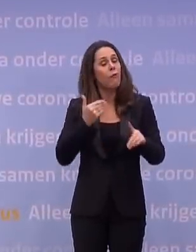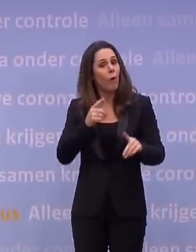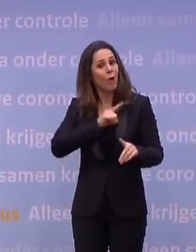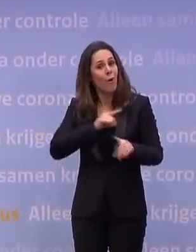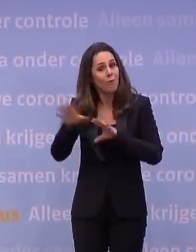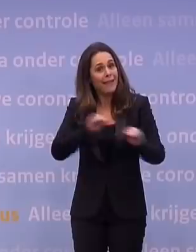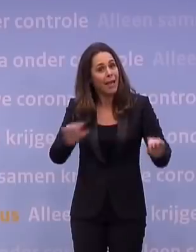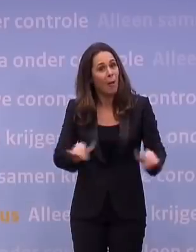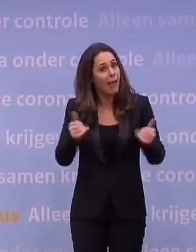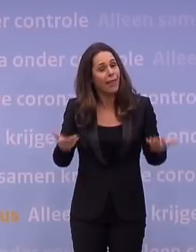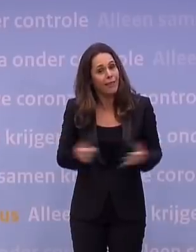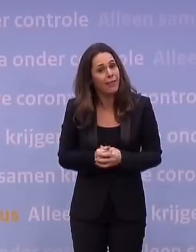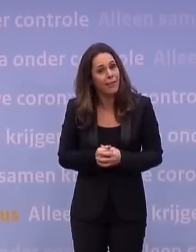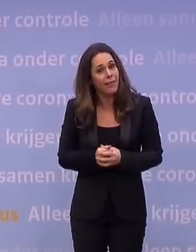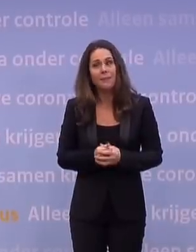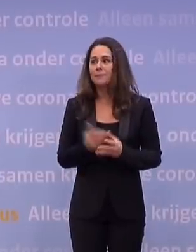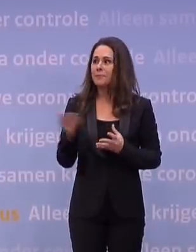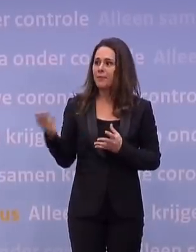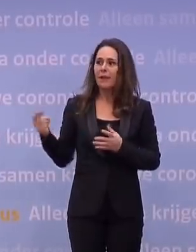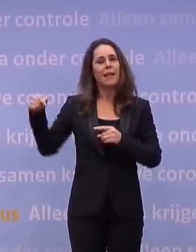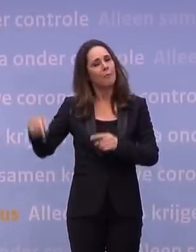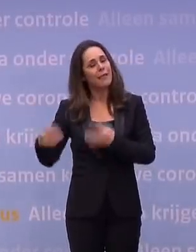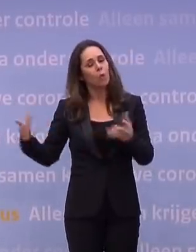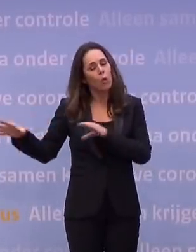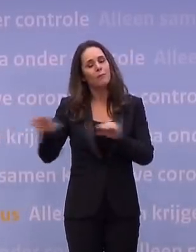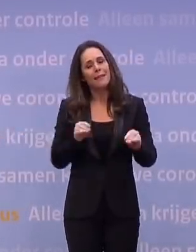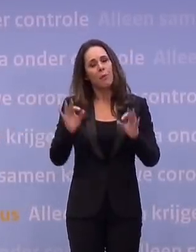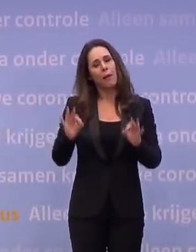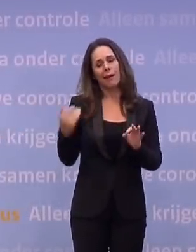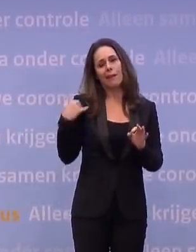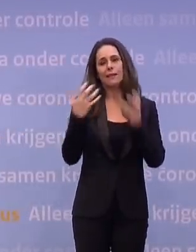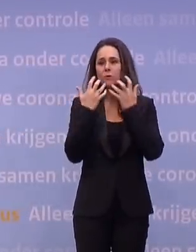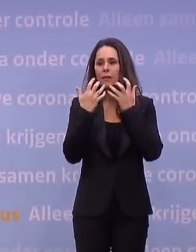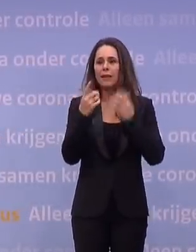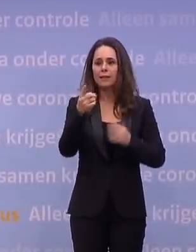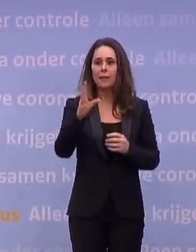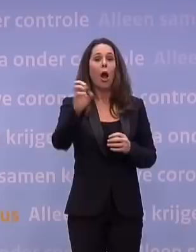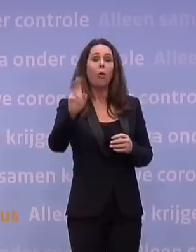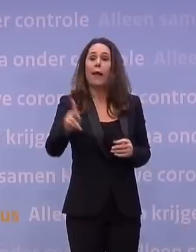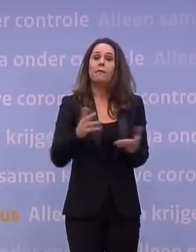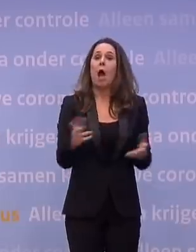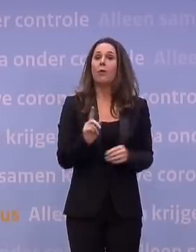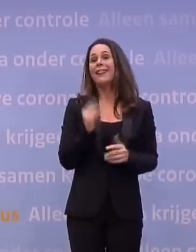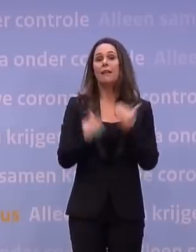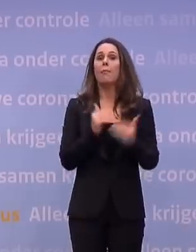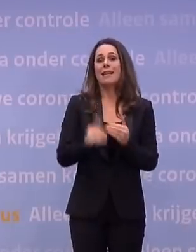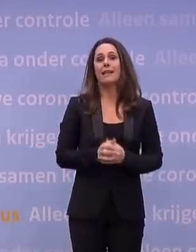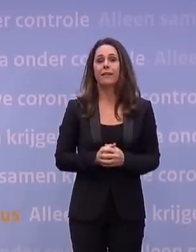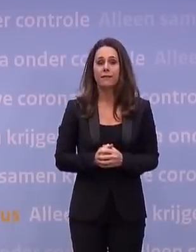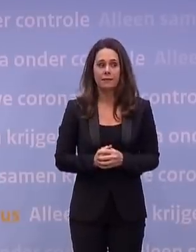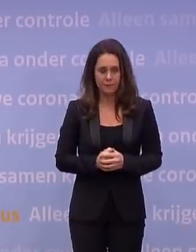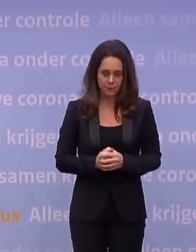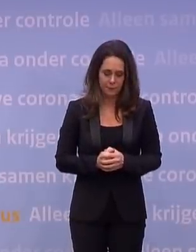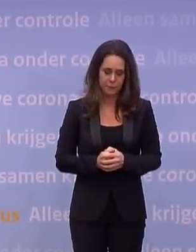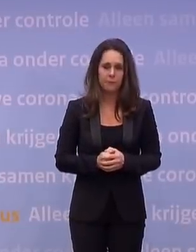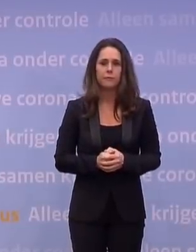Ik heb net uitgelegd dat wij altijd het voornemen hadden bij deze grote maatregel. instelling later. Oké, dat is een nieuwe manier. En hoe hoog wordt de